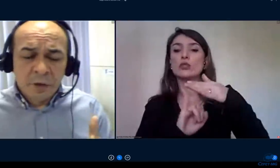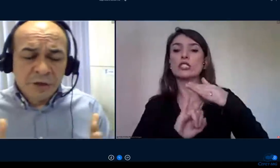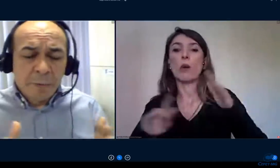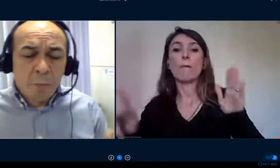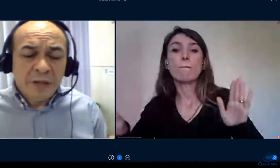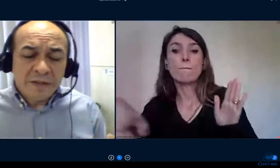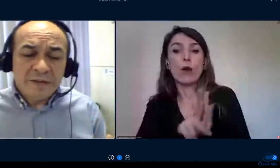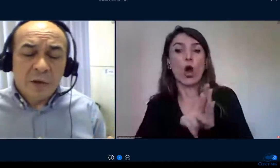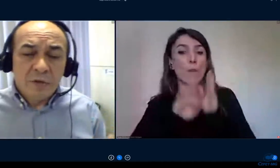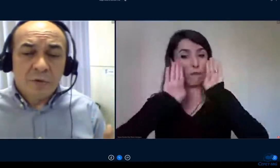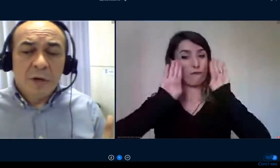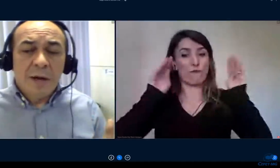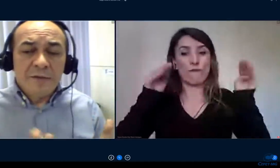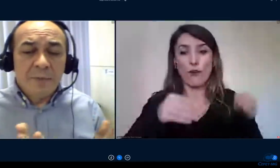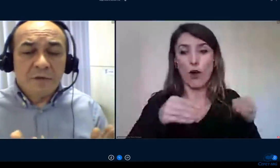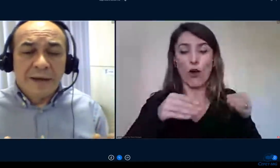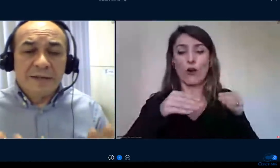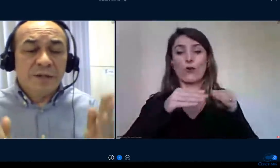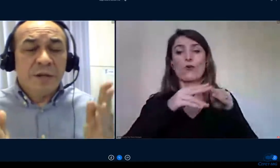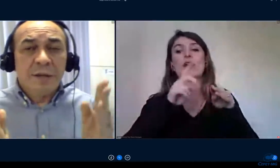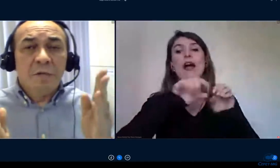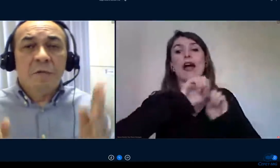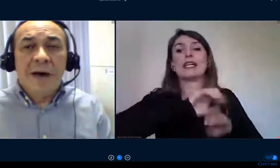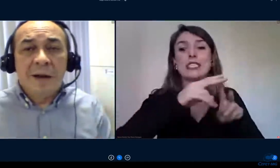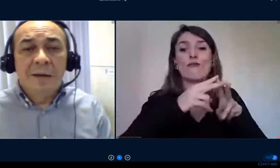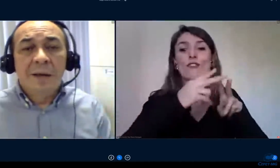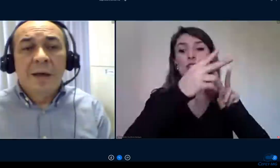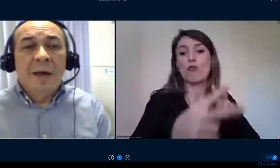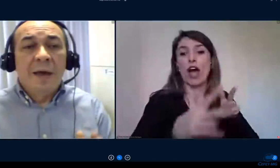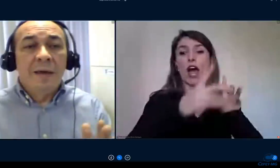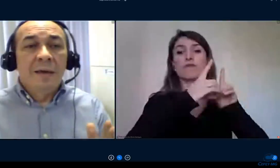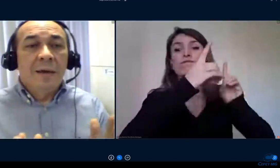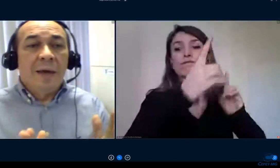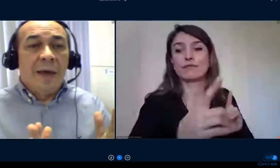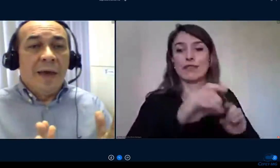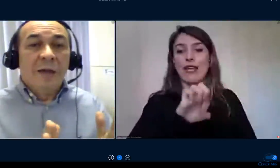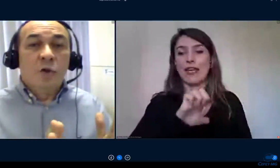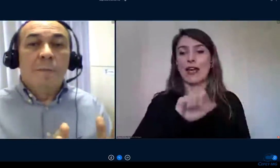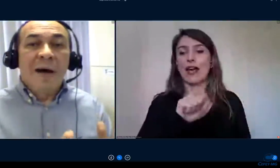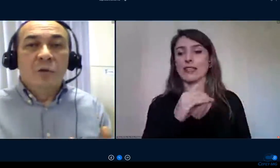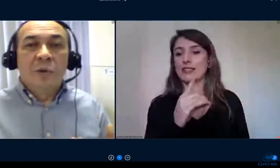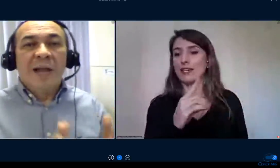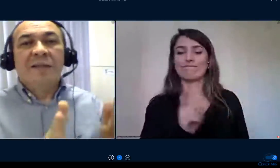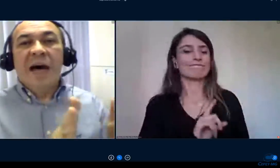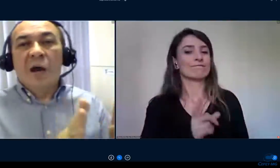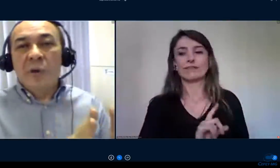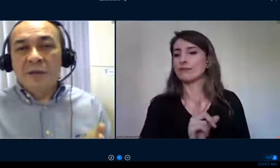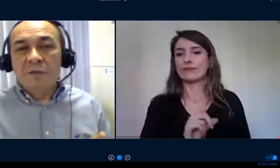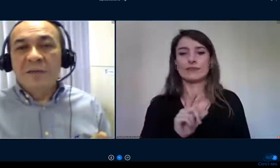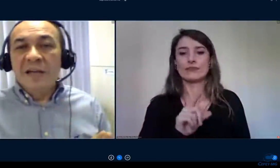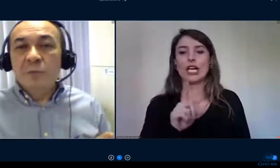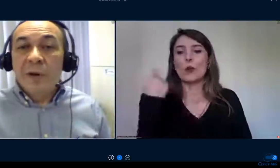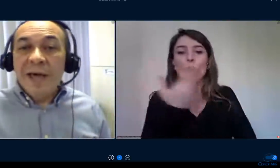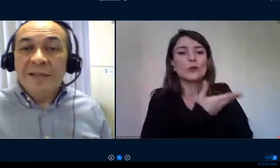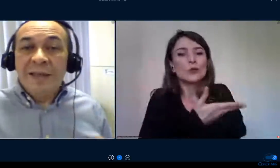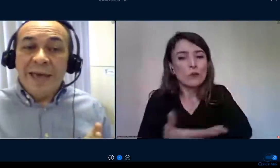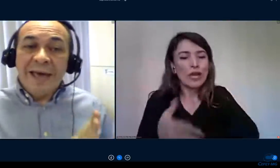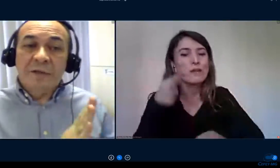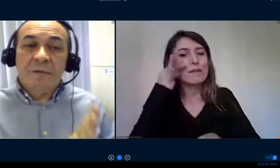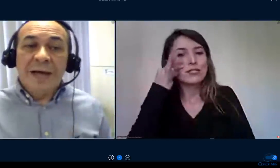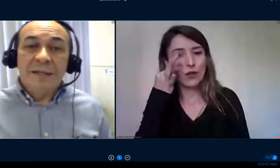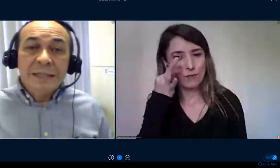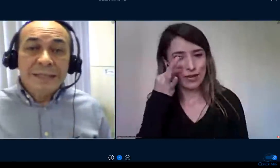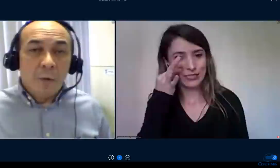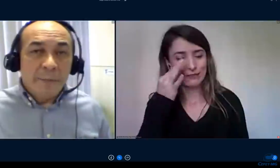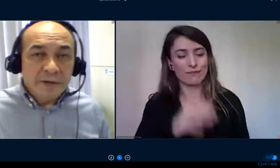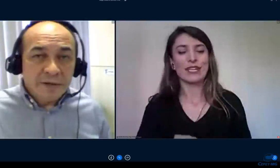e eu chamo muita atenção isso nas minhas falas a gente não fala em retomada do calendário em atividades por EAD é